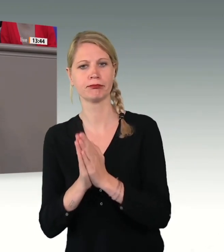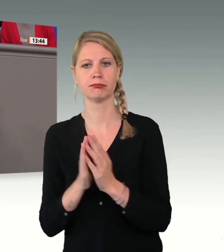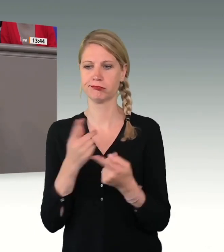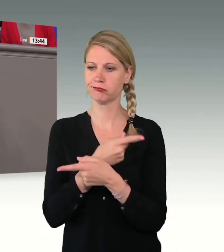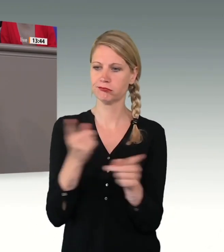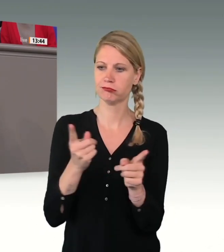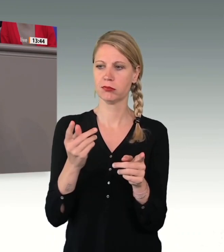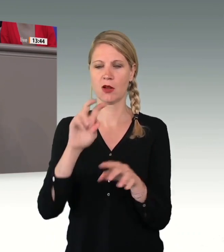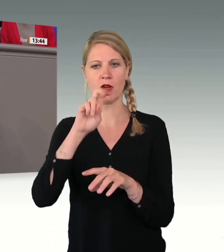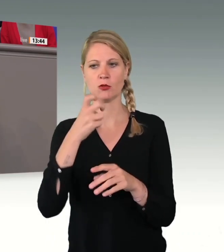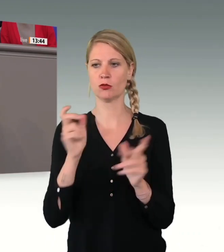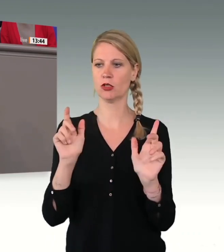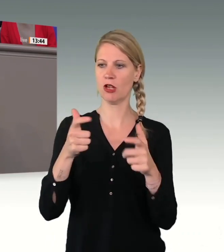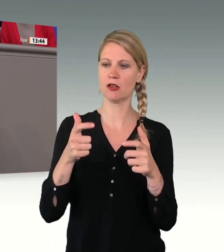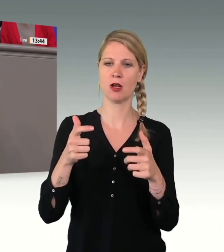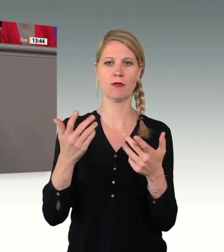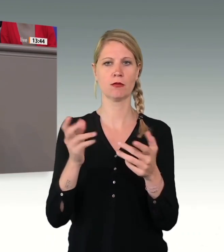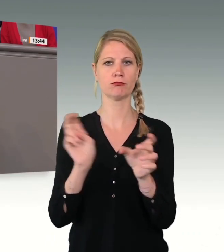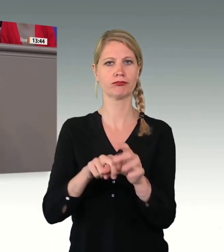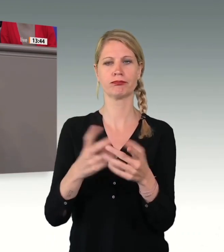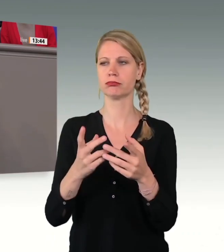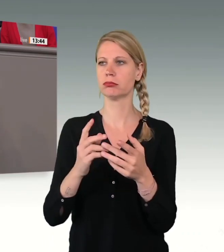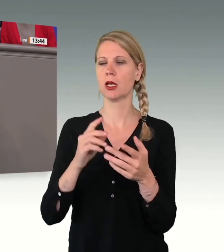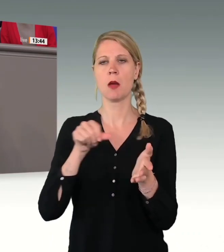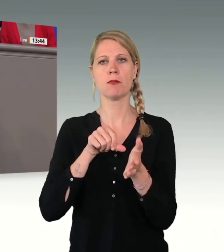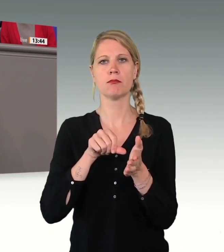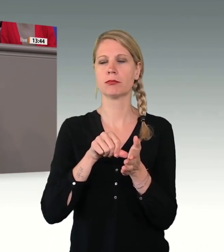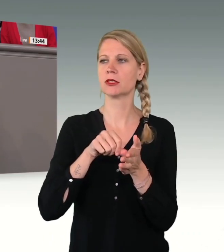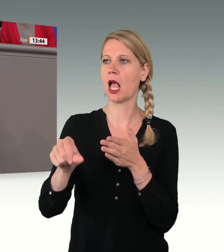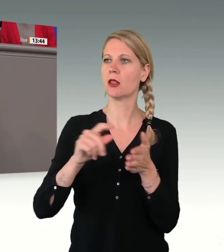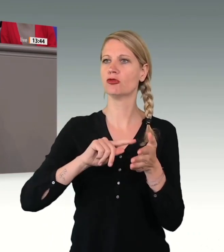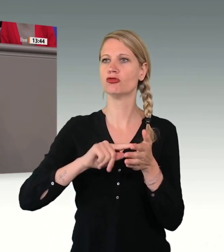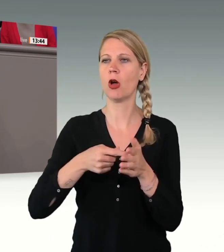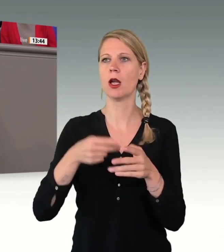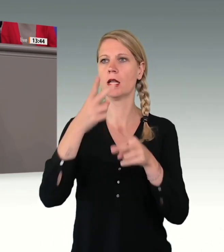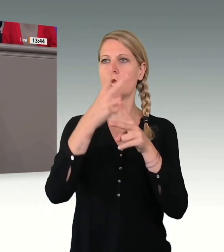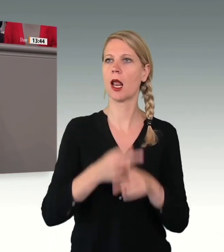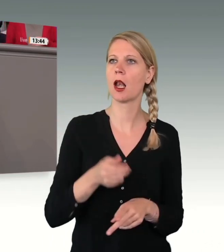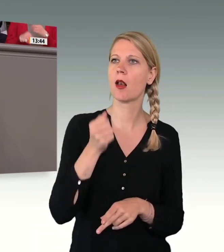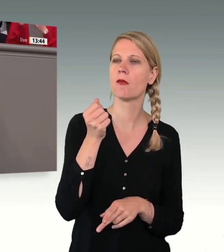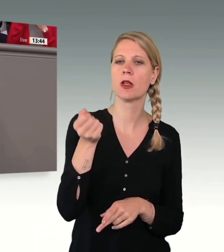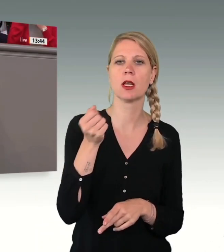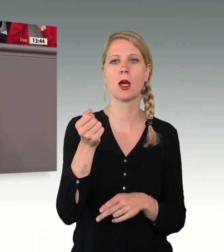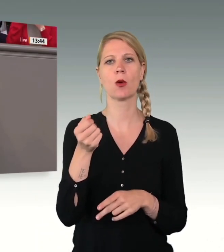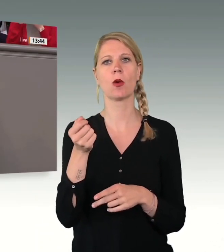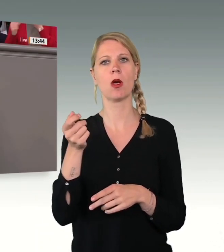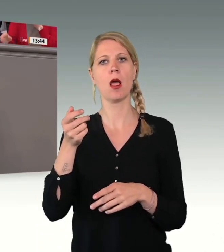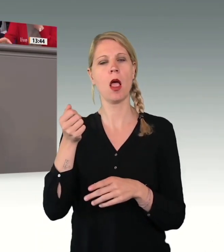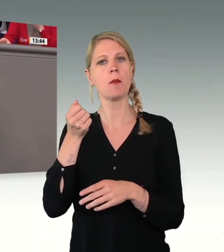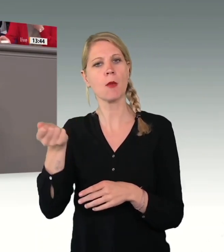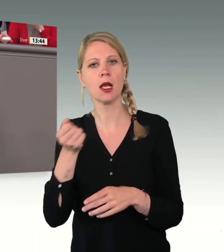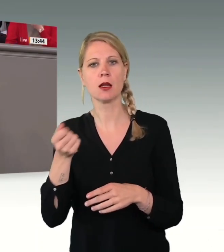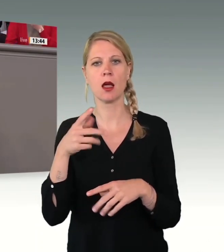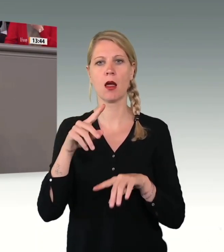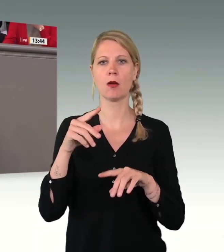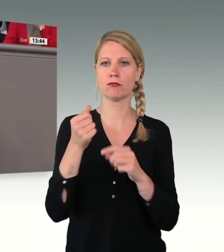unserer Gesellschaft, zahlen Steuern, Kranken- und Pflegeversicherungsbeiträge, zahlen in die Rentenversicherung ein, zahlen Miete und schaffen Arbeitsplätze bei